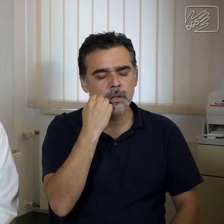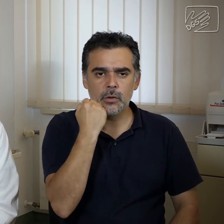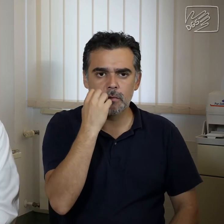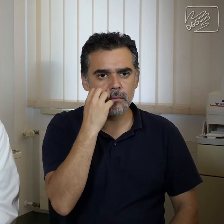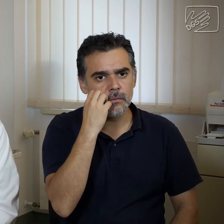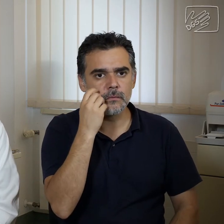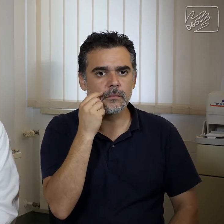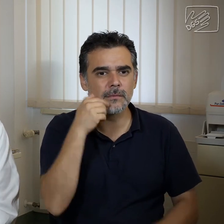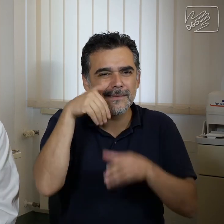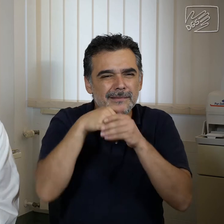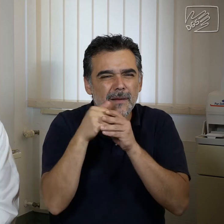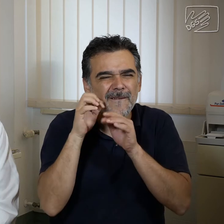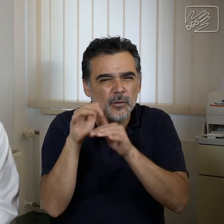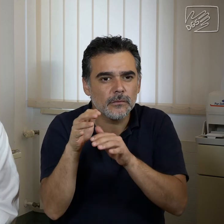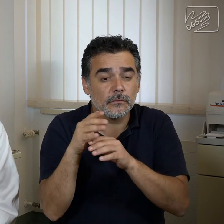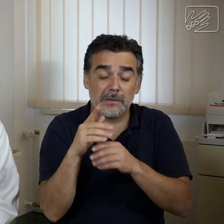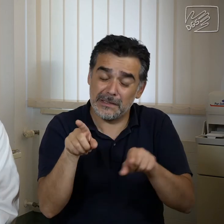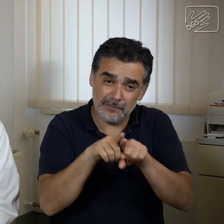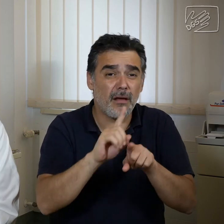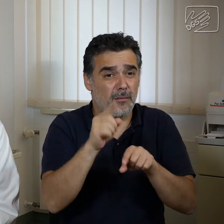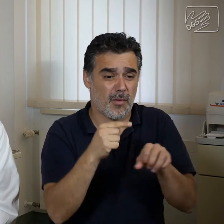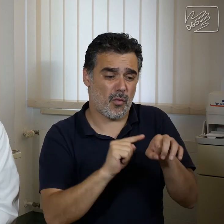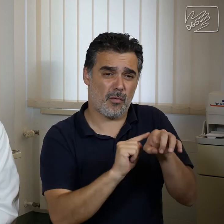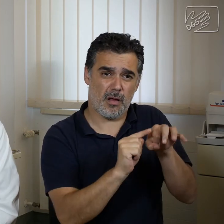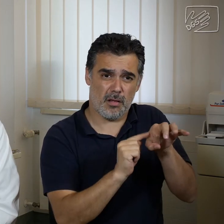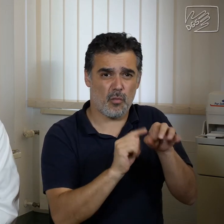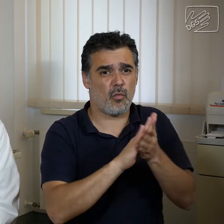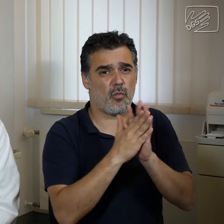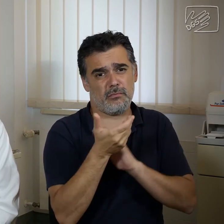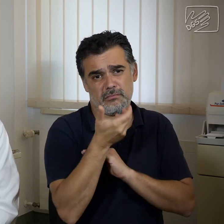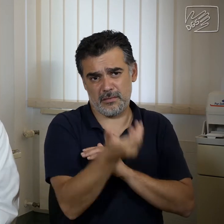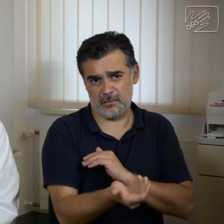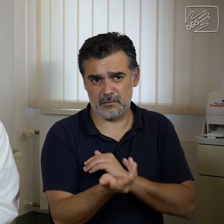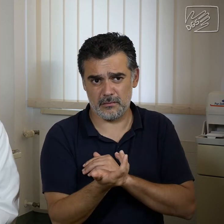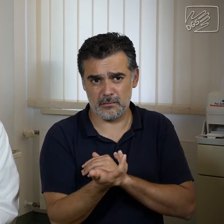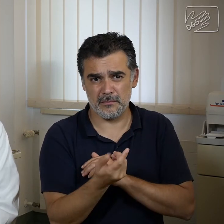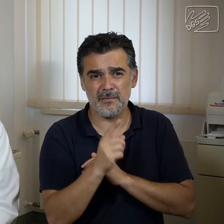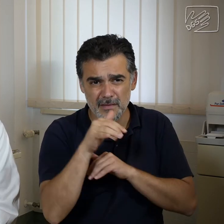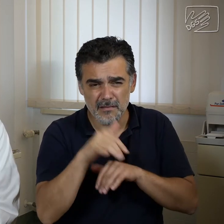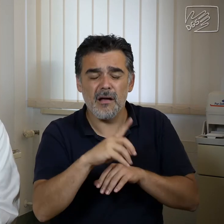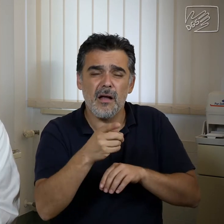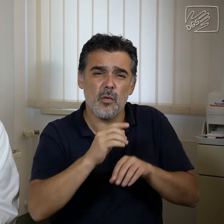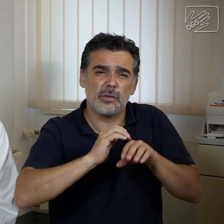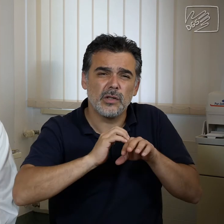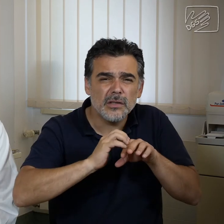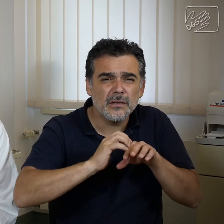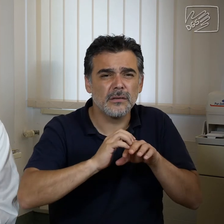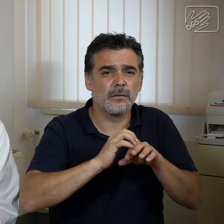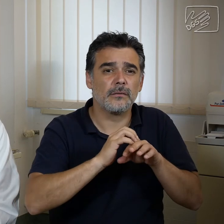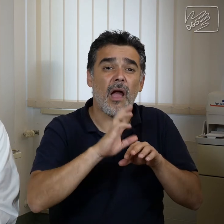Die gibt es genauso auch am Anus oder am Penis. Auch da jucken sie stark, auch da sieht sich die Flüssigkeit